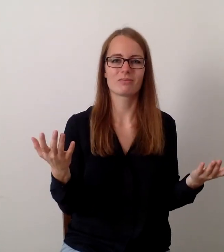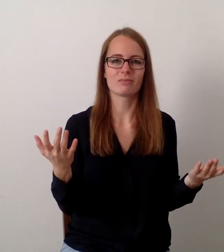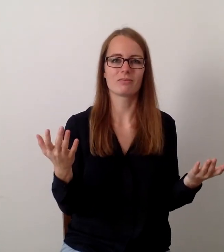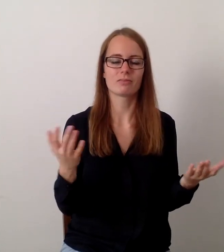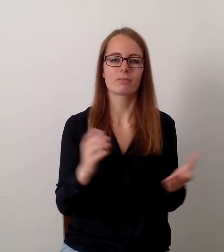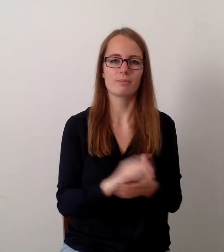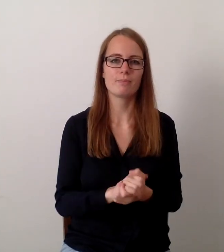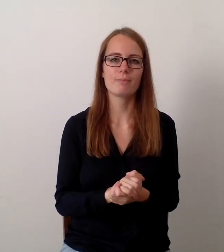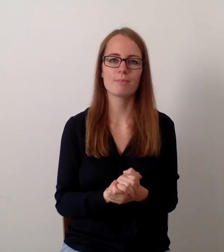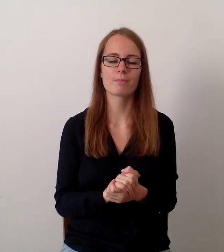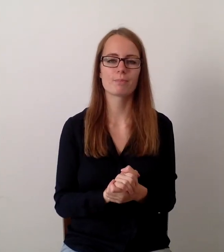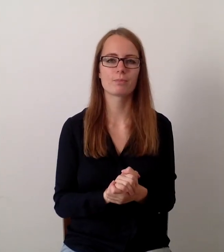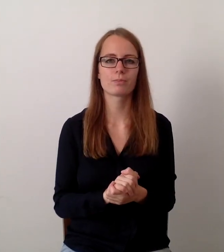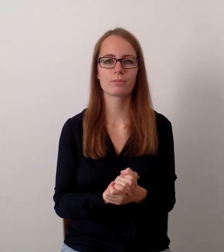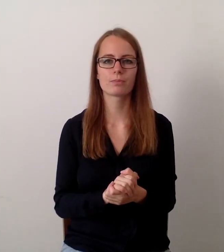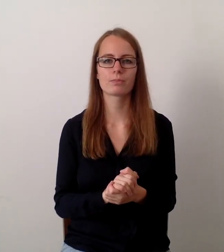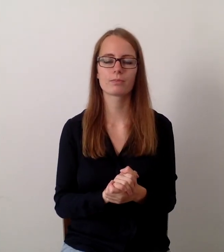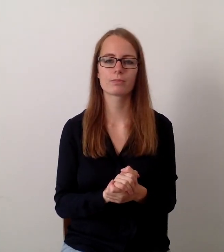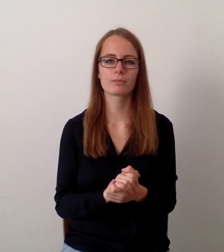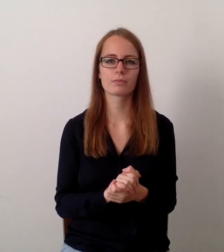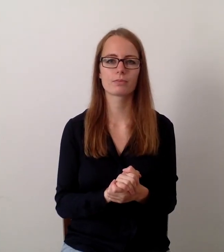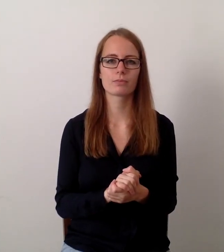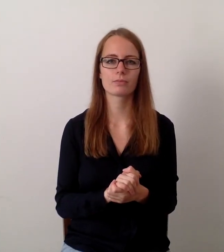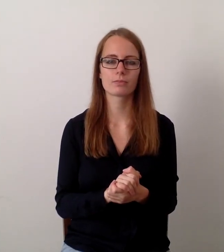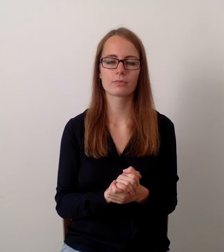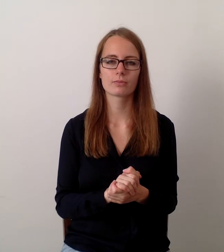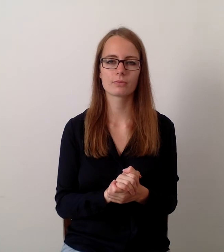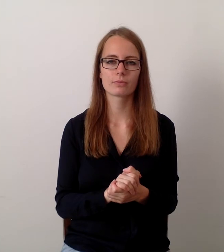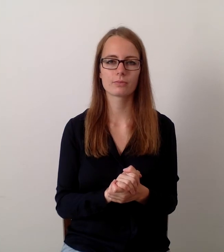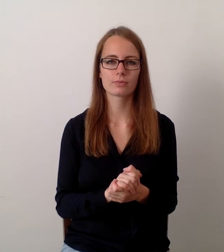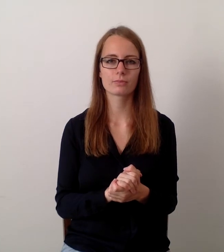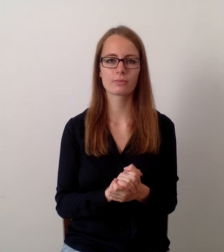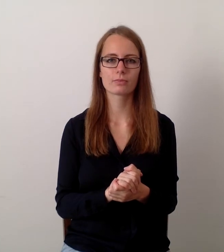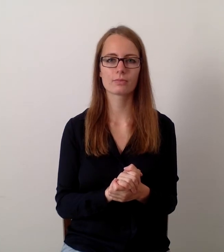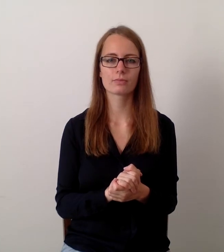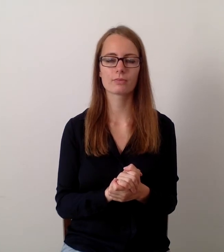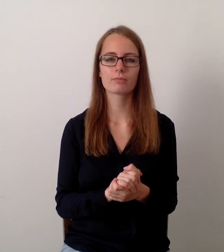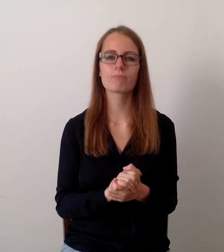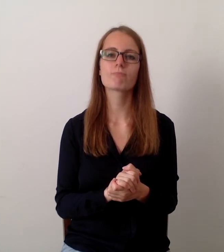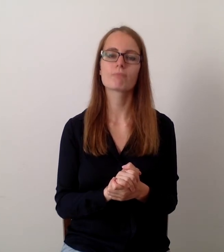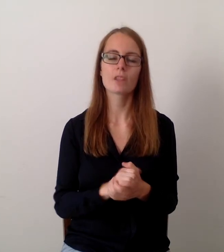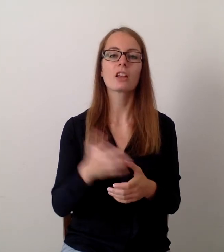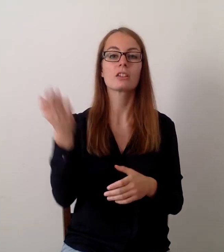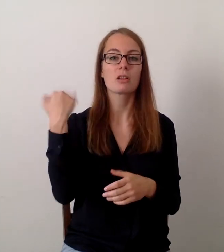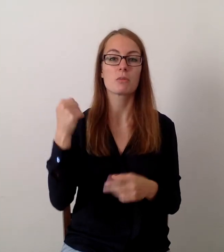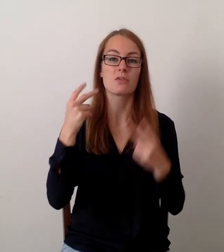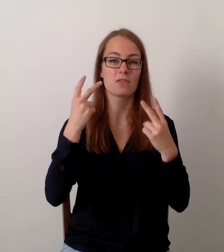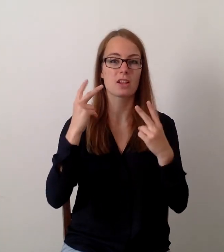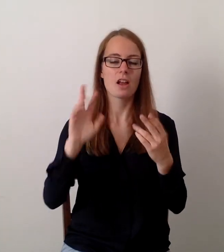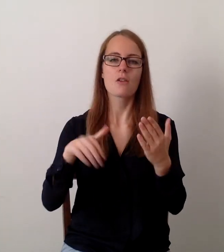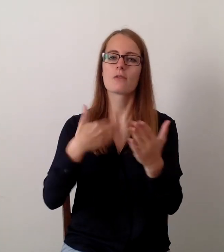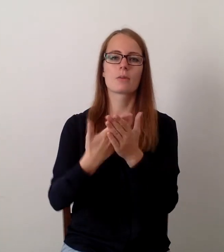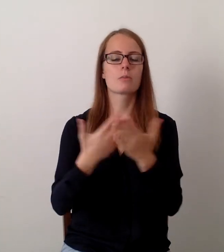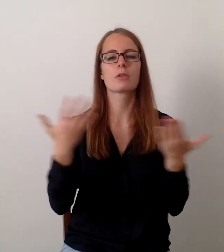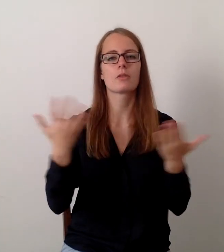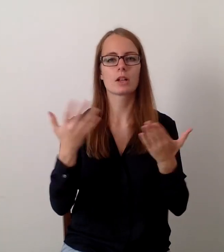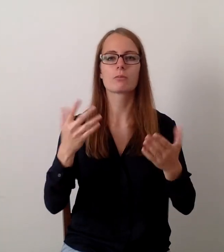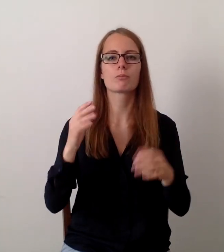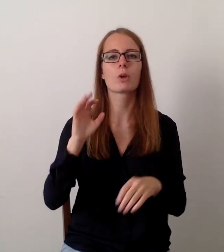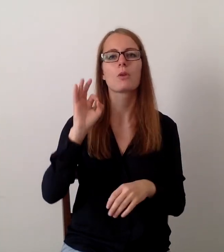Übertragung Richtung, die Hund gemacht habe. Eine der Sachen, die da zentral war, ist, dass Hunde zum